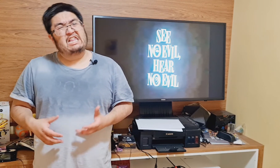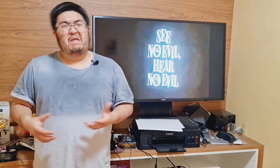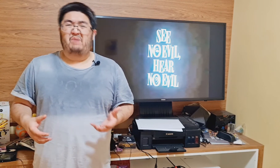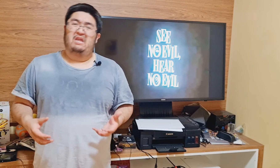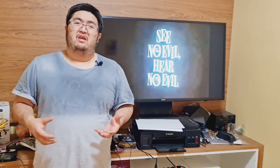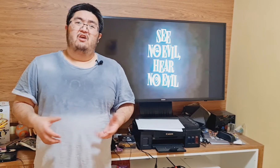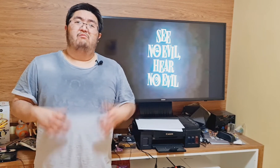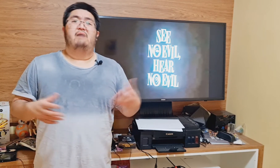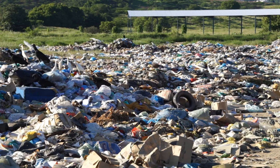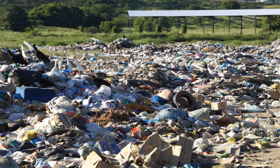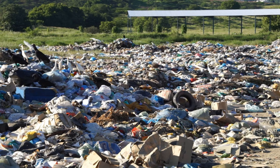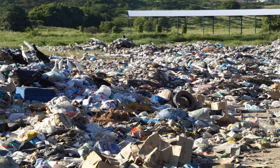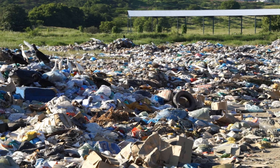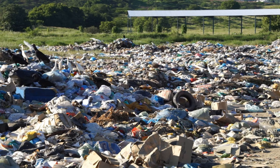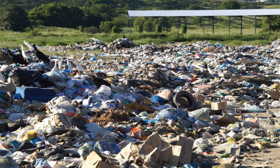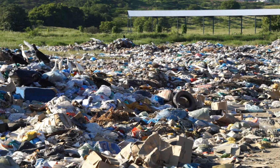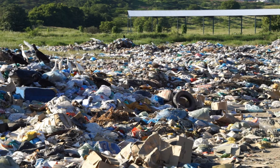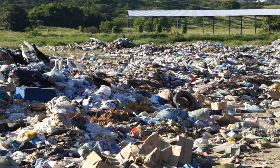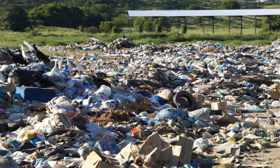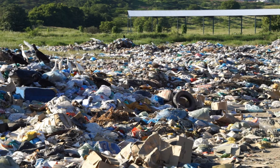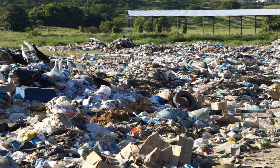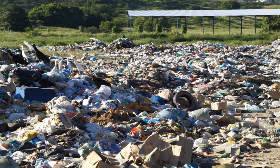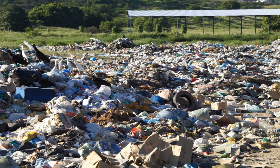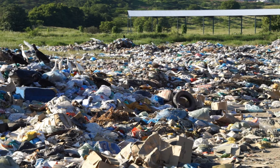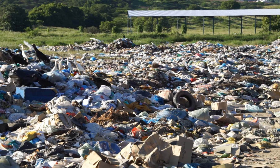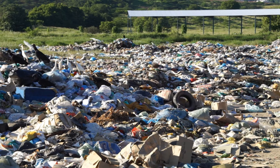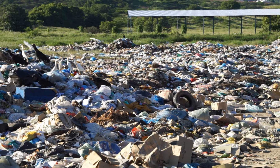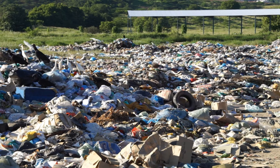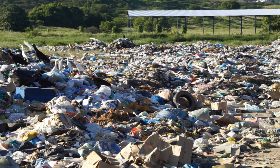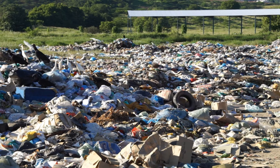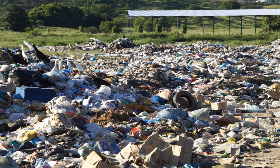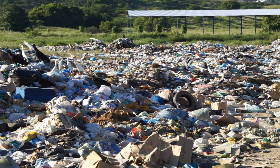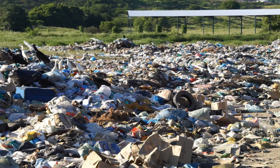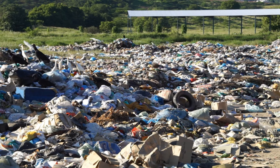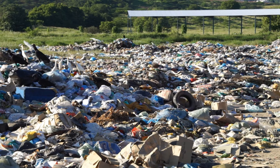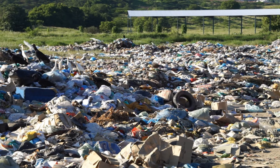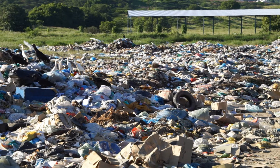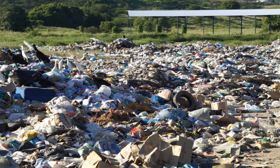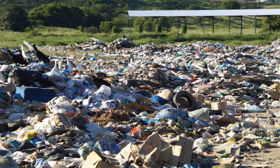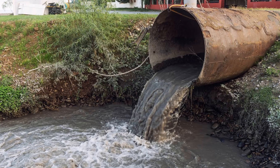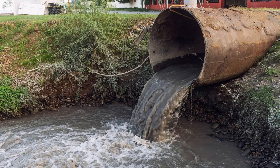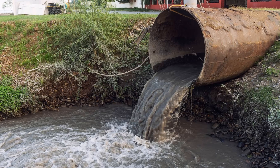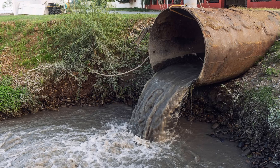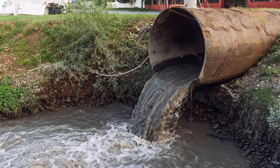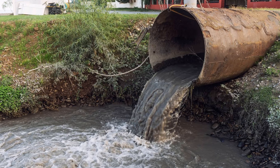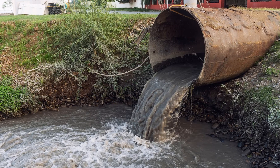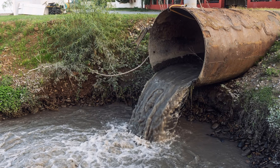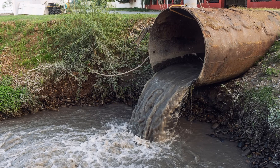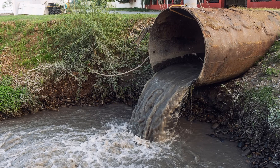também, como uma área urbana muito degradada, com cheiro desagradável por conta de algum esgoto, elemento orgânico em